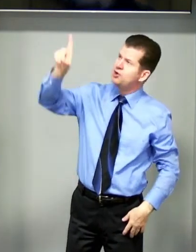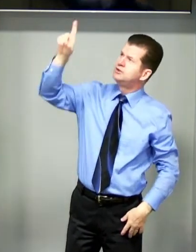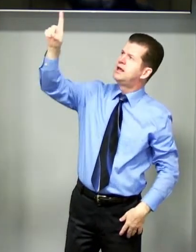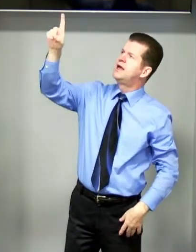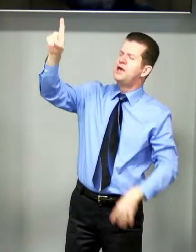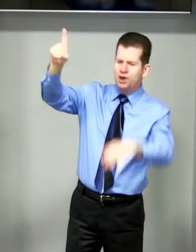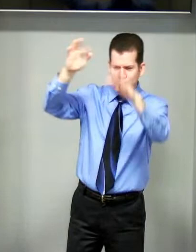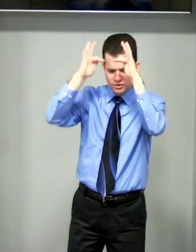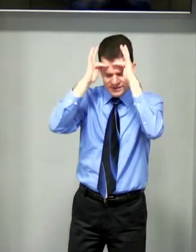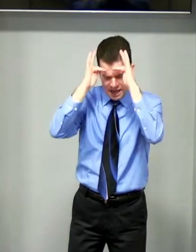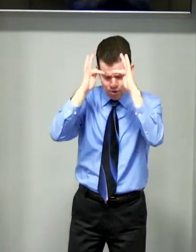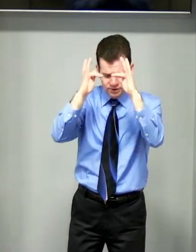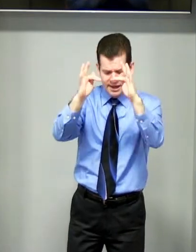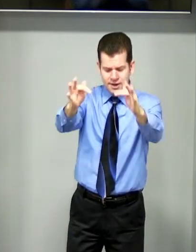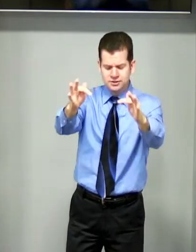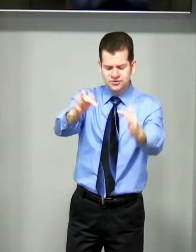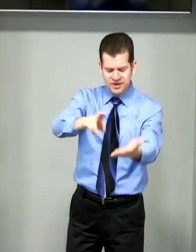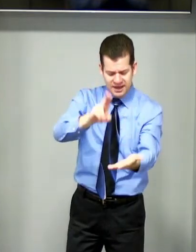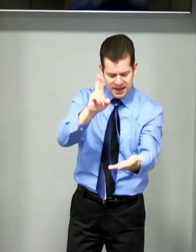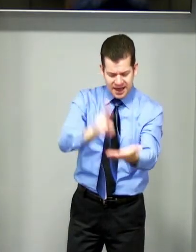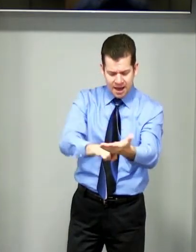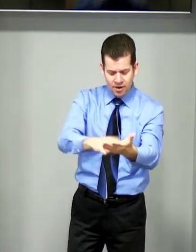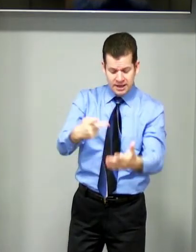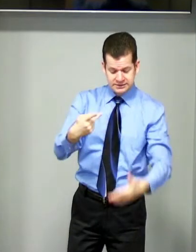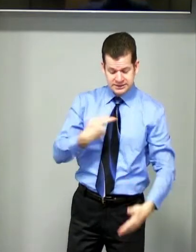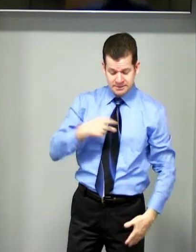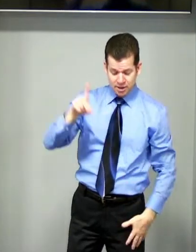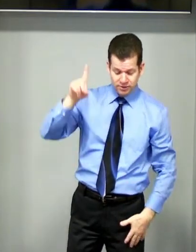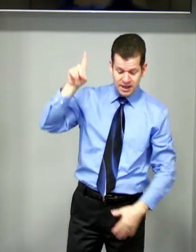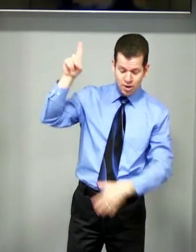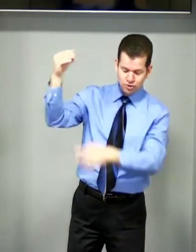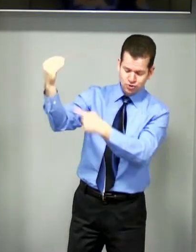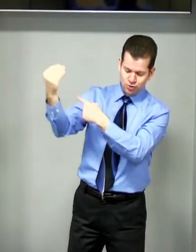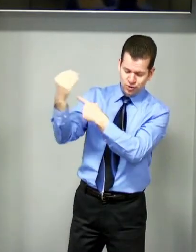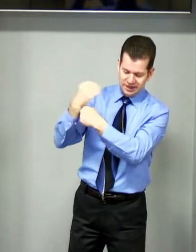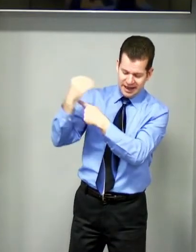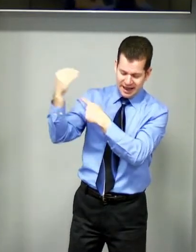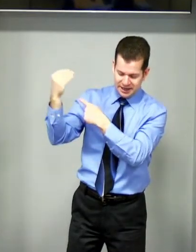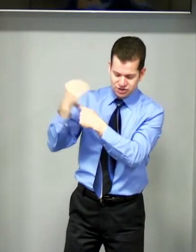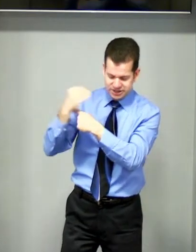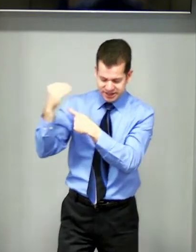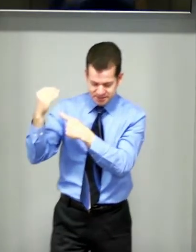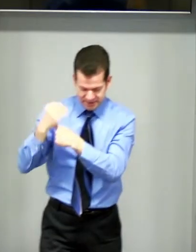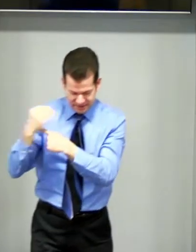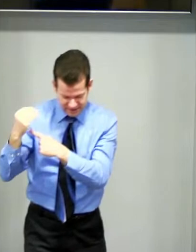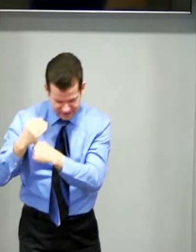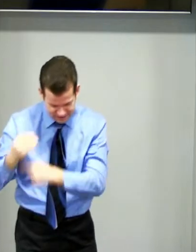Deus é o Deus fiel Se meu Deus cuida de mim